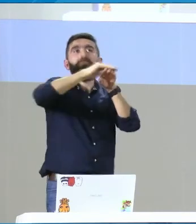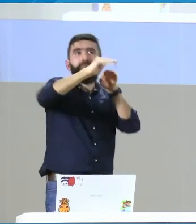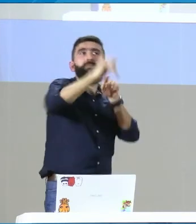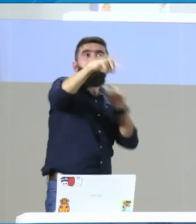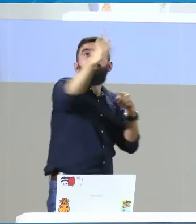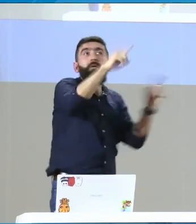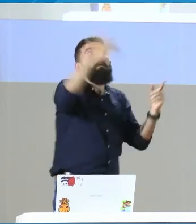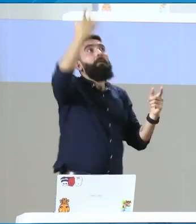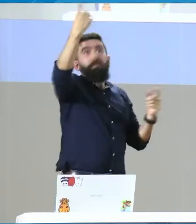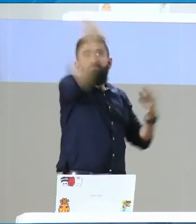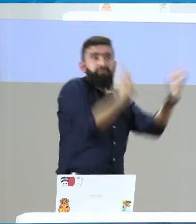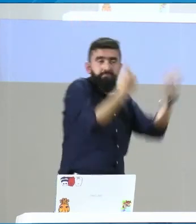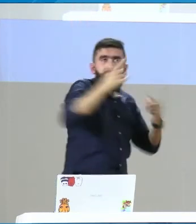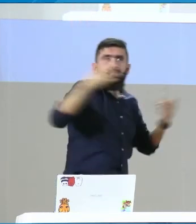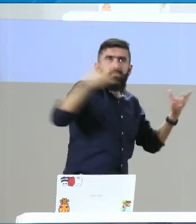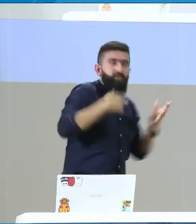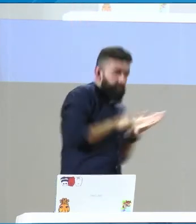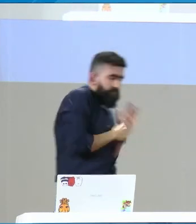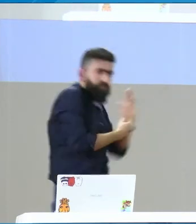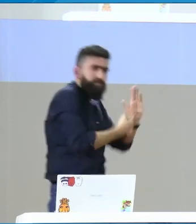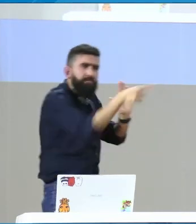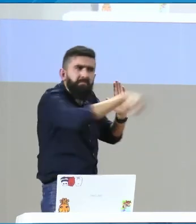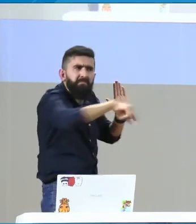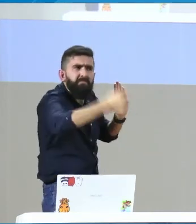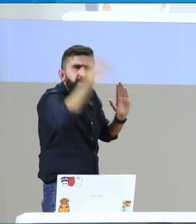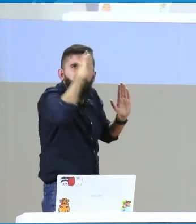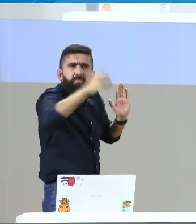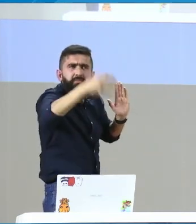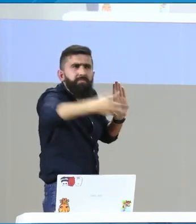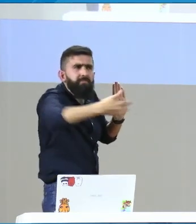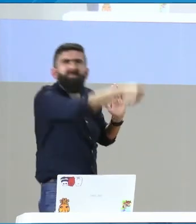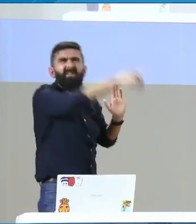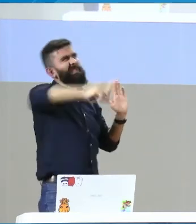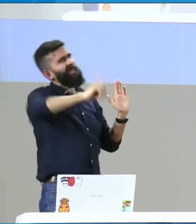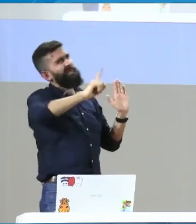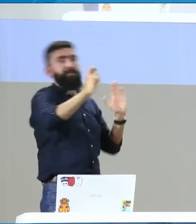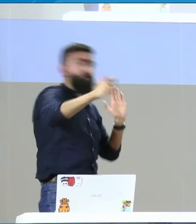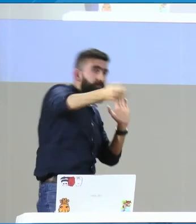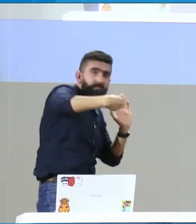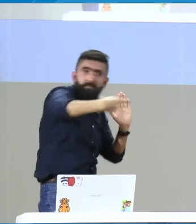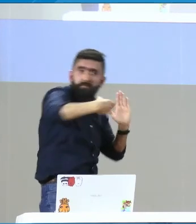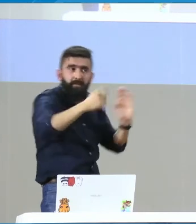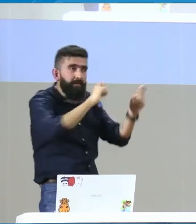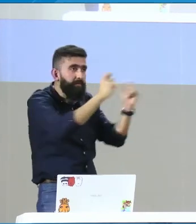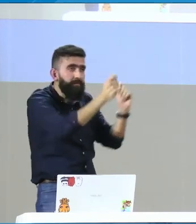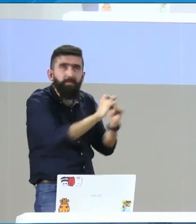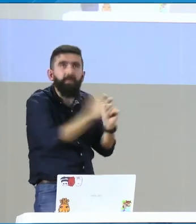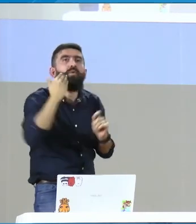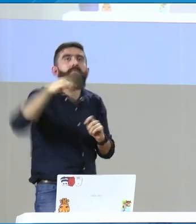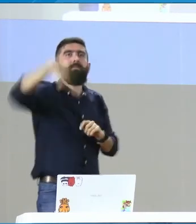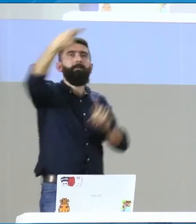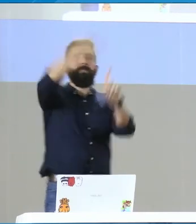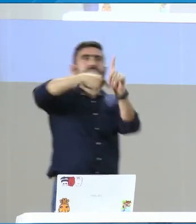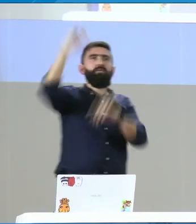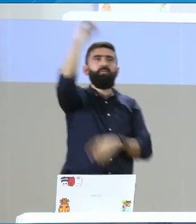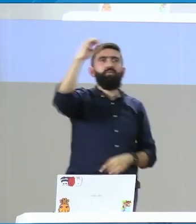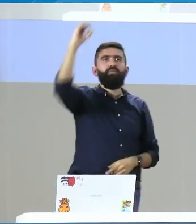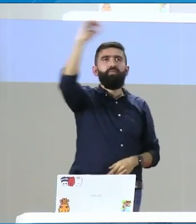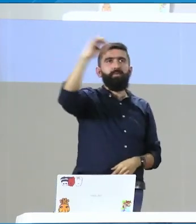el precomité, tal vez se invitarán algunas personas sordas de las asociaciones para que por favor nos den sus recomendaciones, nos digan, sí, me parece que está